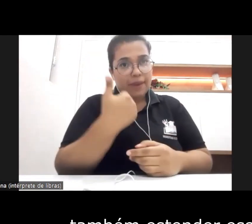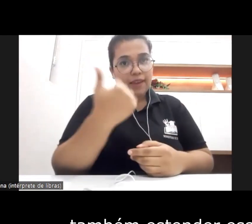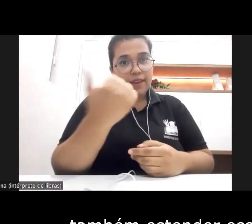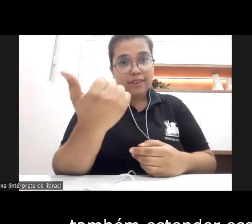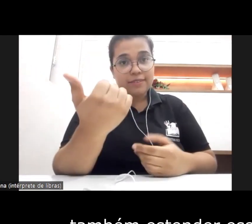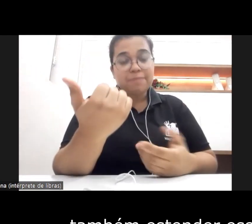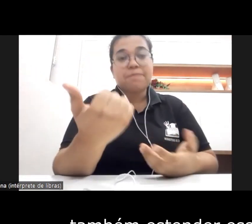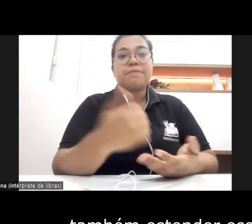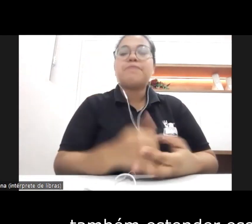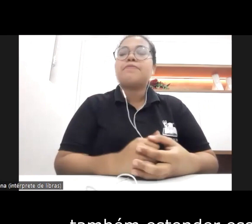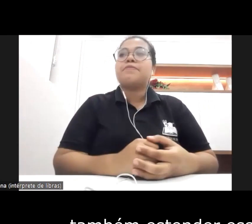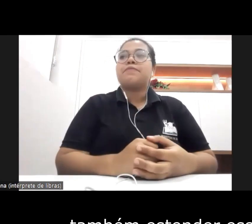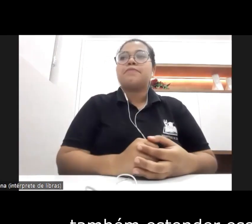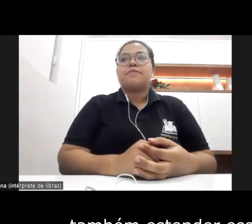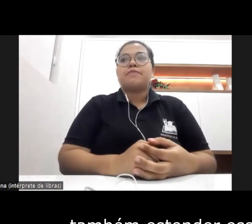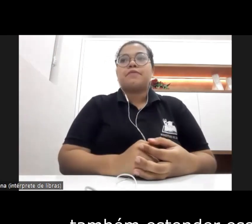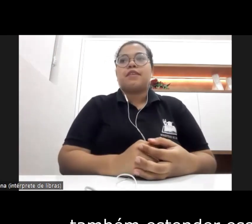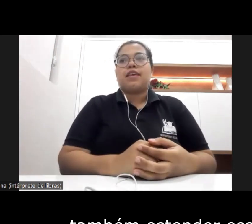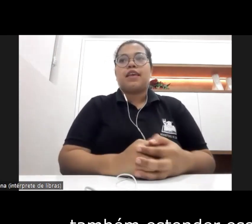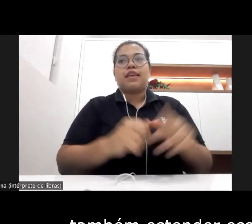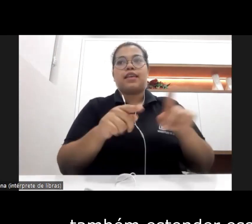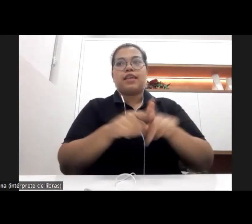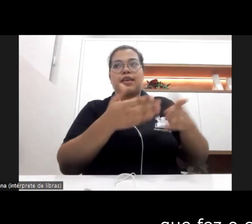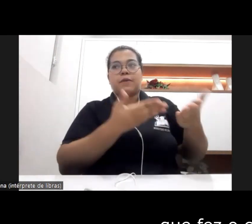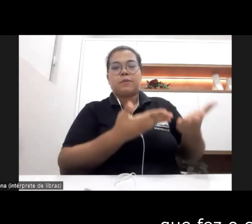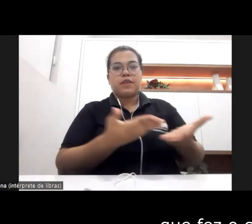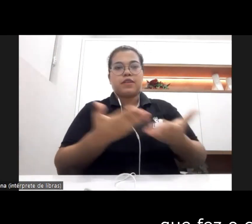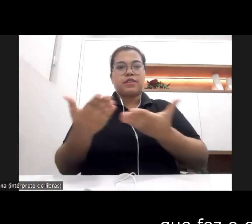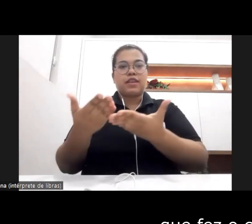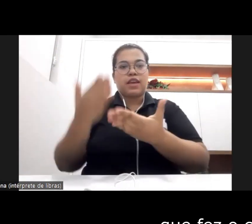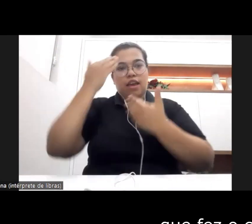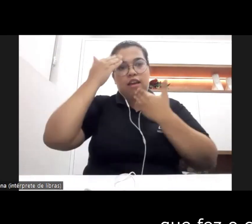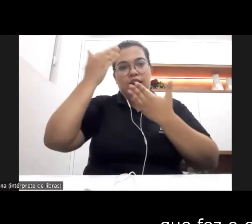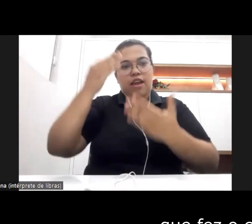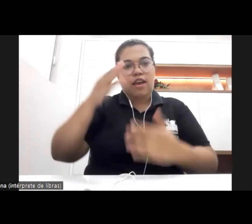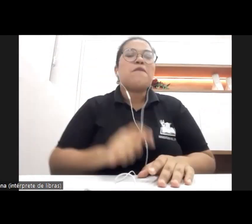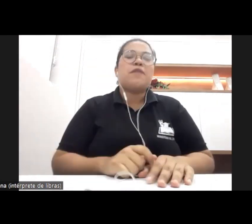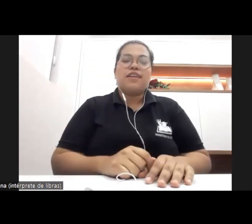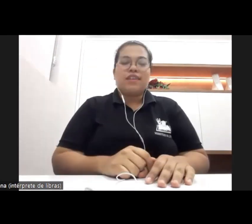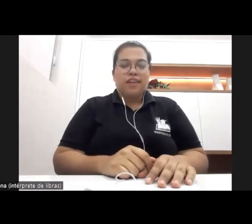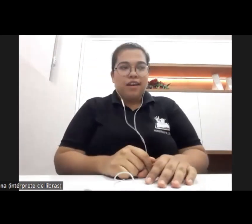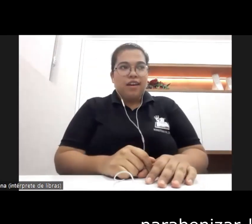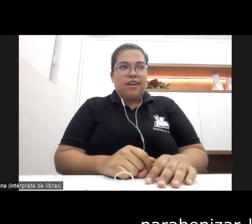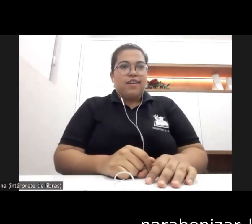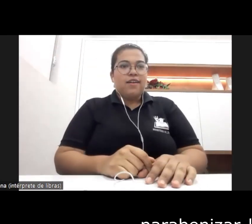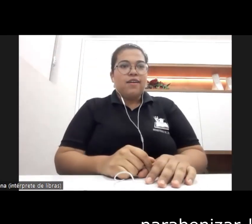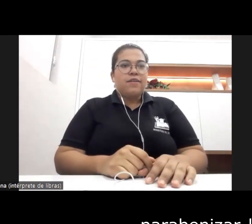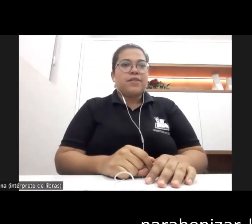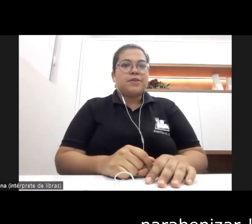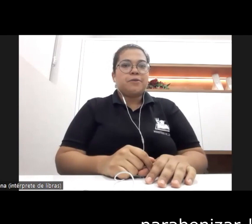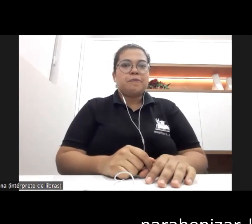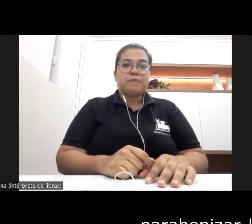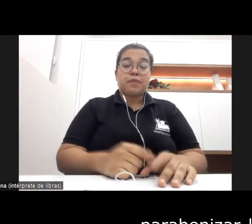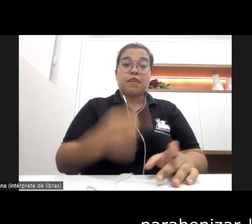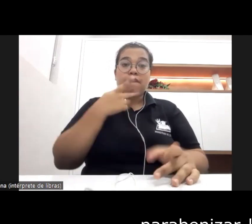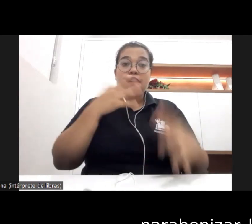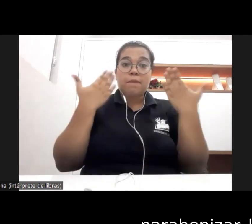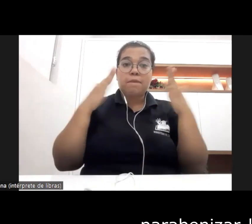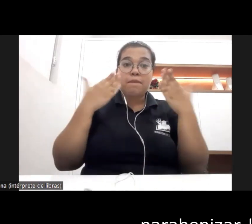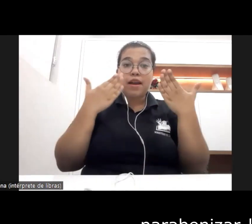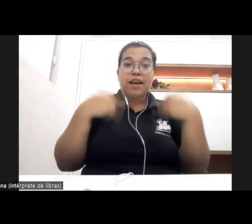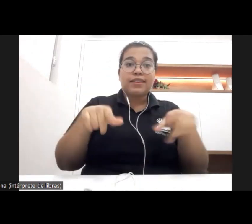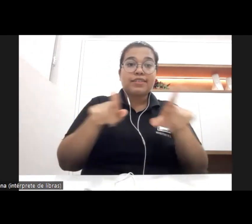também estender esse agradecimento à Thalita, que fez o contato comigo, parabenizá-las pela